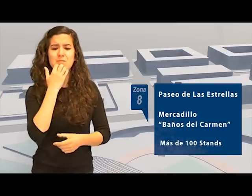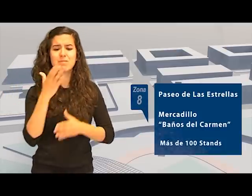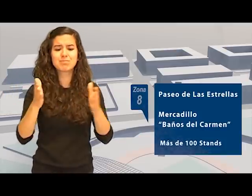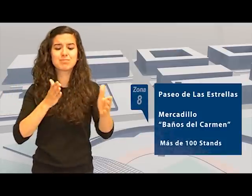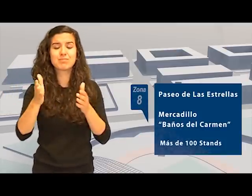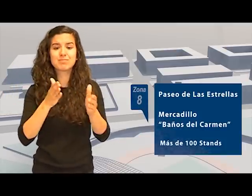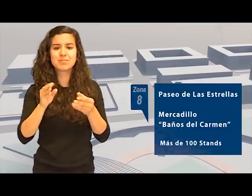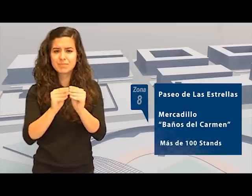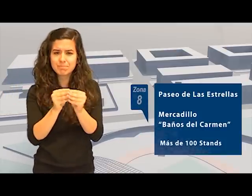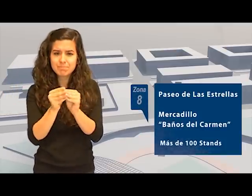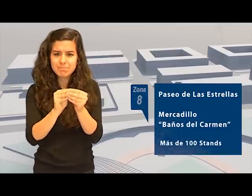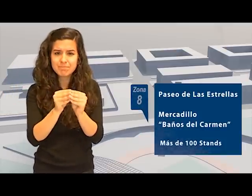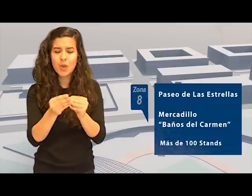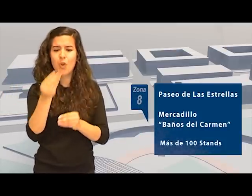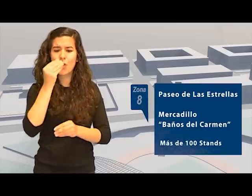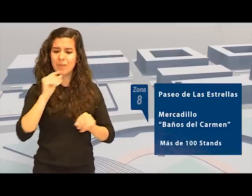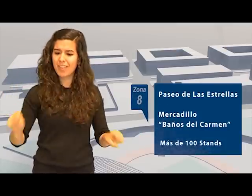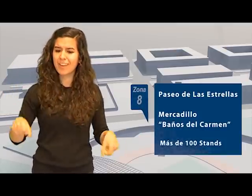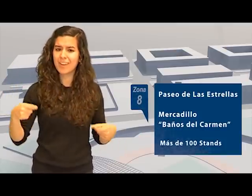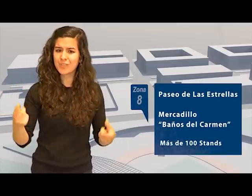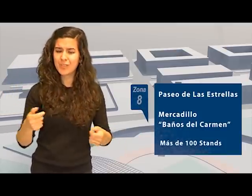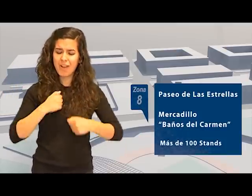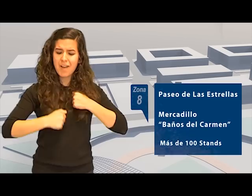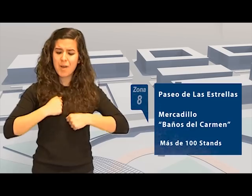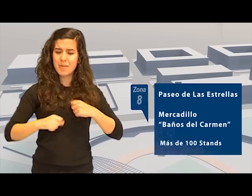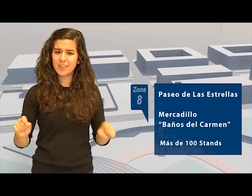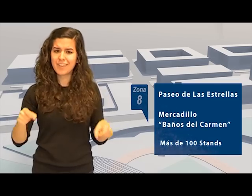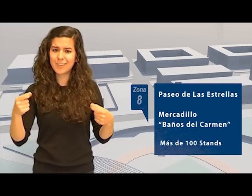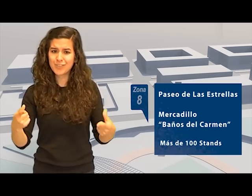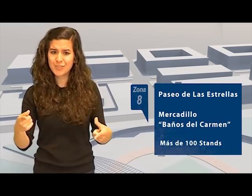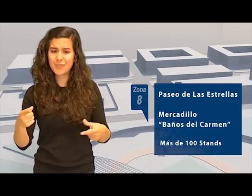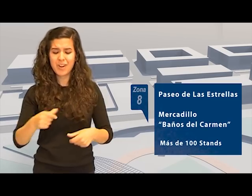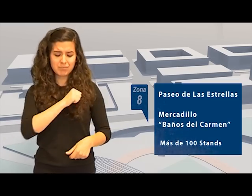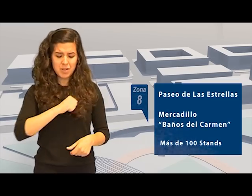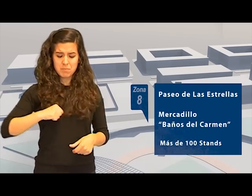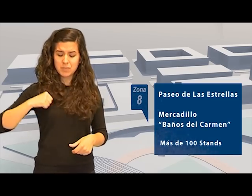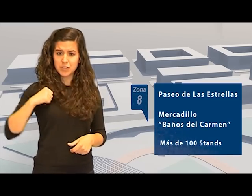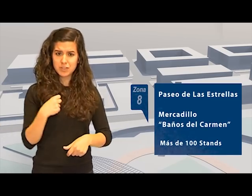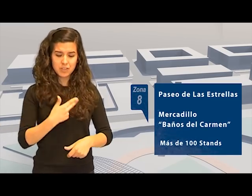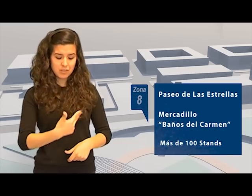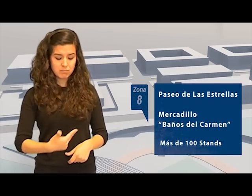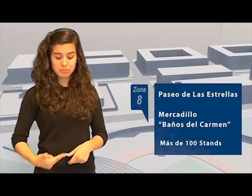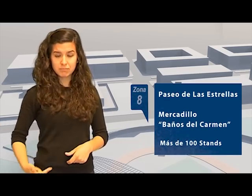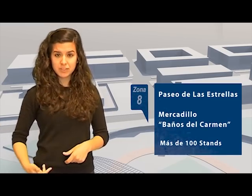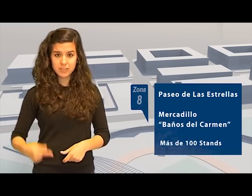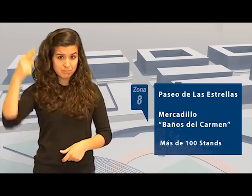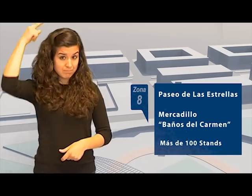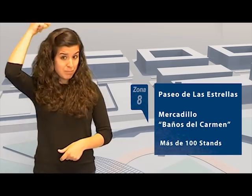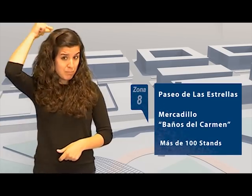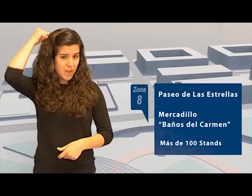como cerámica artesanal, alimentos orgánicos, jabones ecológicos, joyería artesanal, camisetas pintadas o tocados hechos